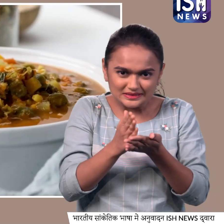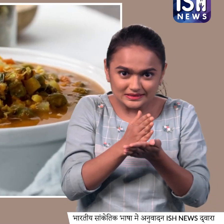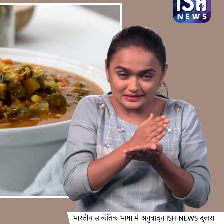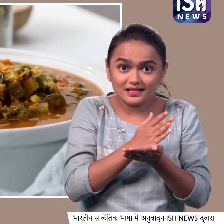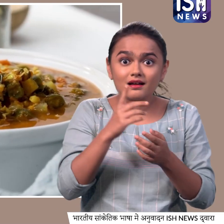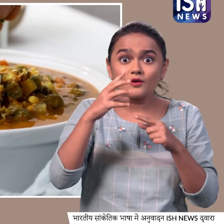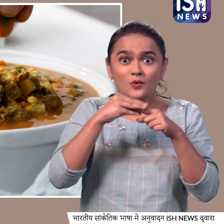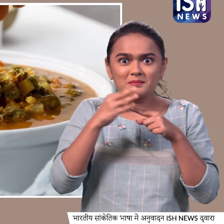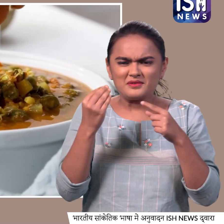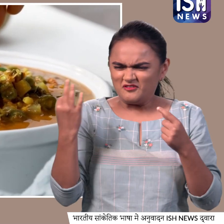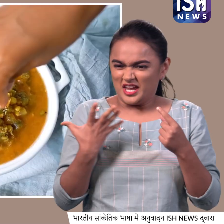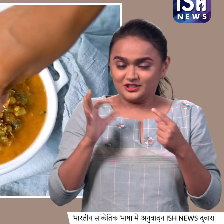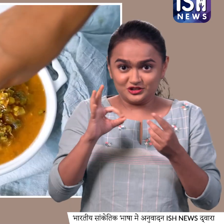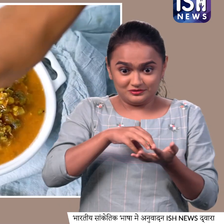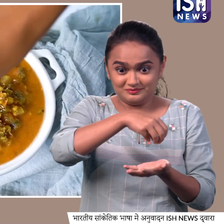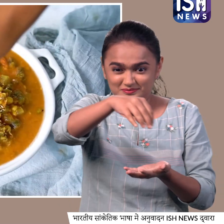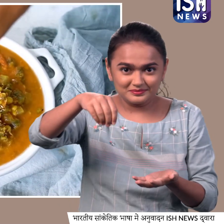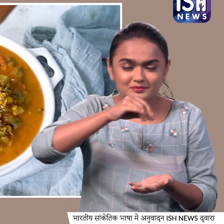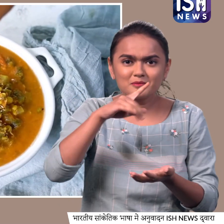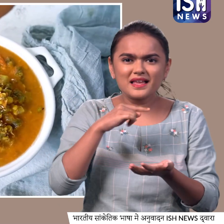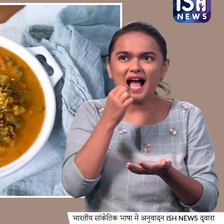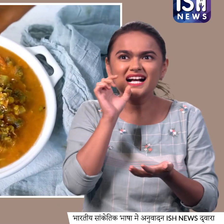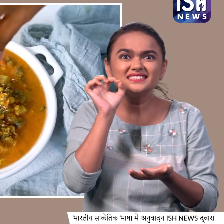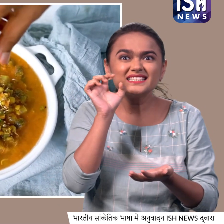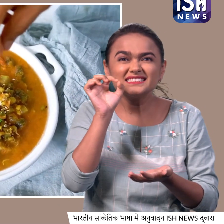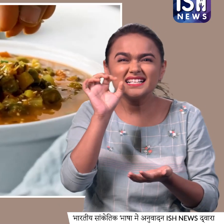ताजा धनिया और ख्रंश के लिए एक टेबल स्पून रोस्टेट